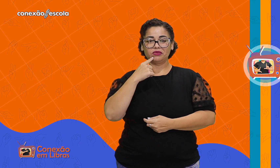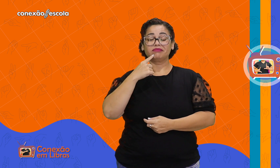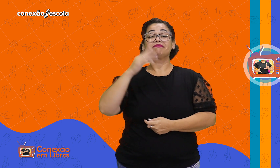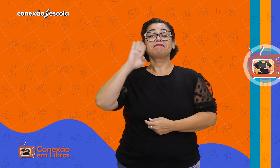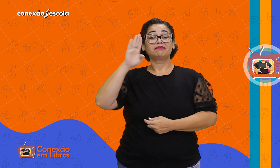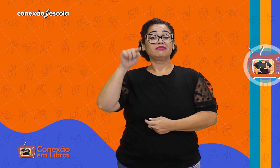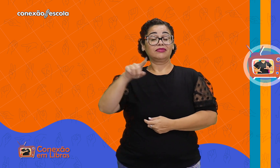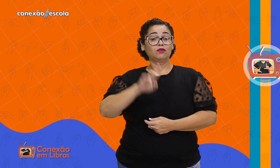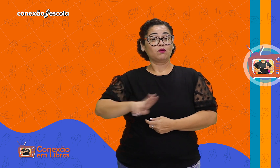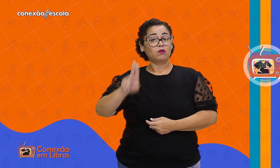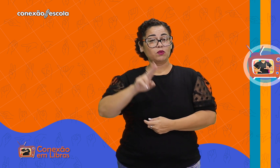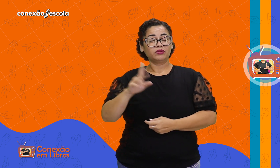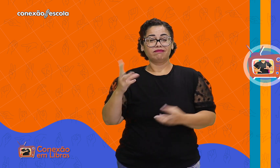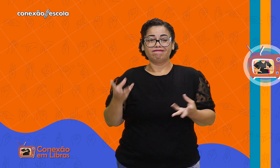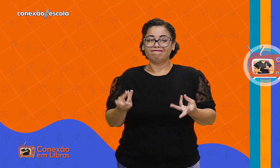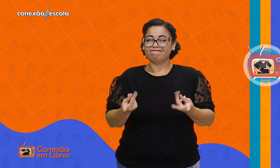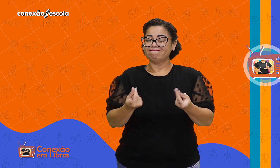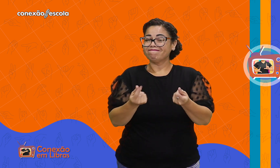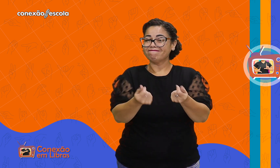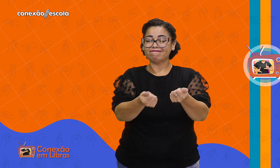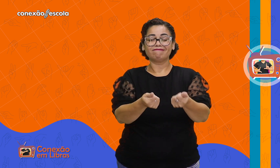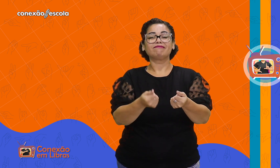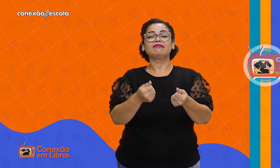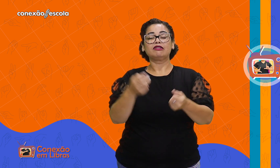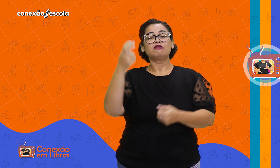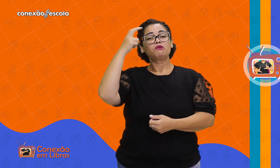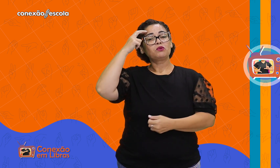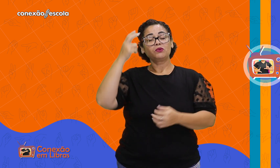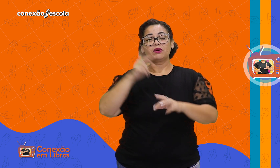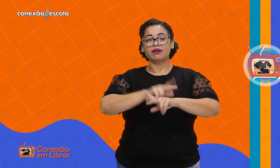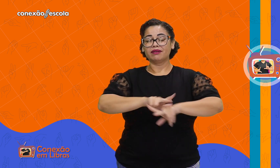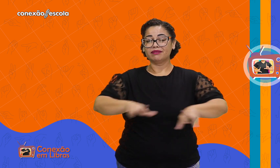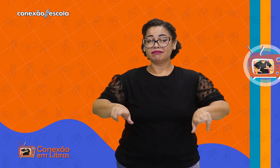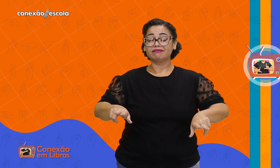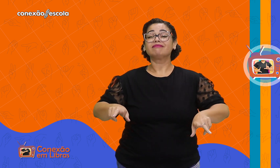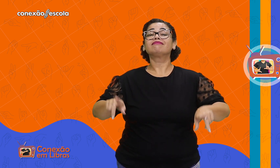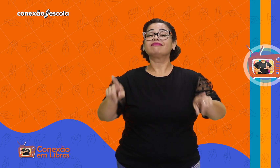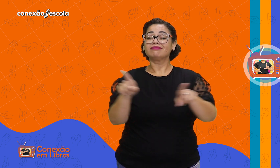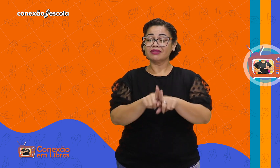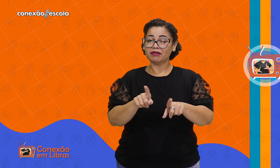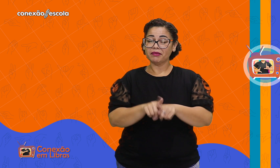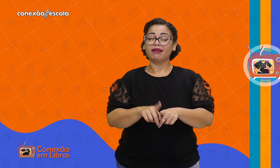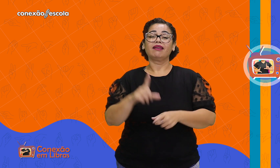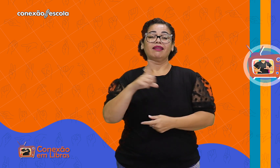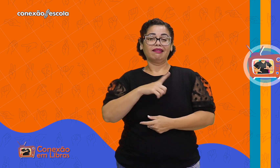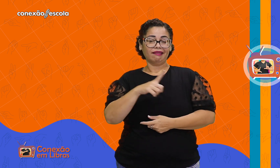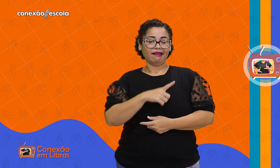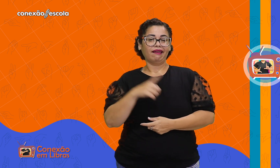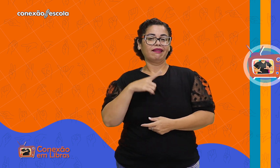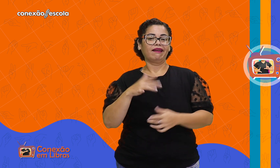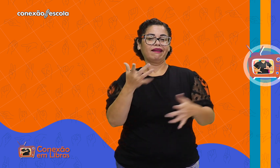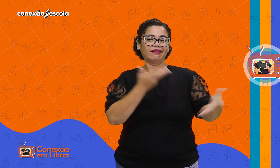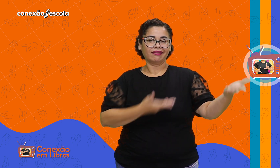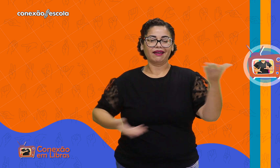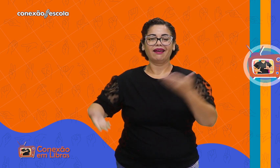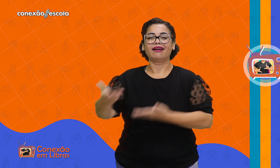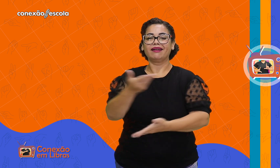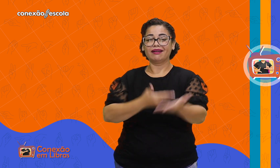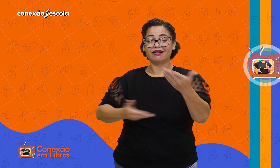surda, destacando a riqueza de uma cultura diversificada. E há, portanto, pontos de